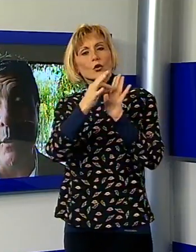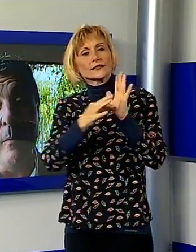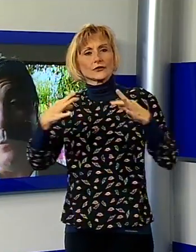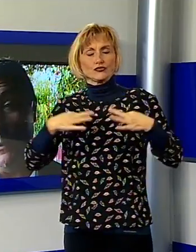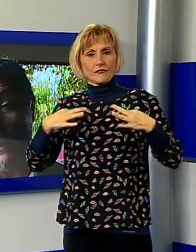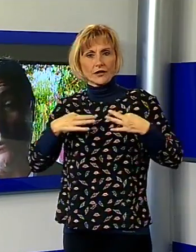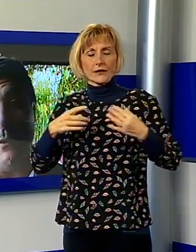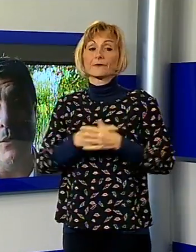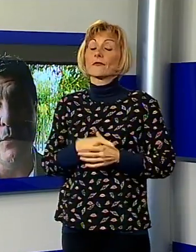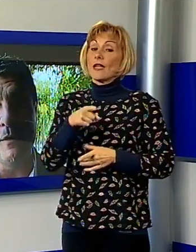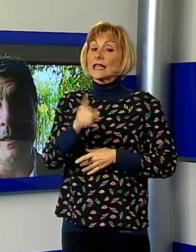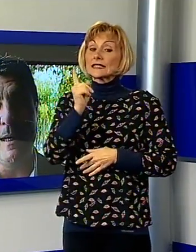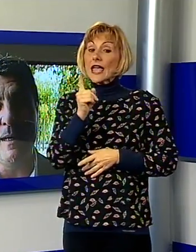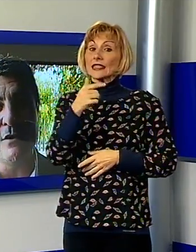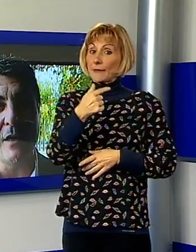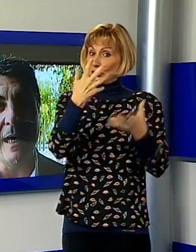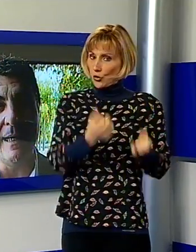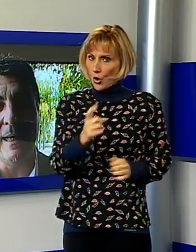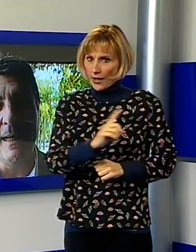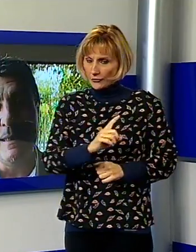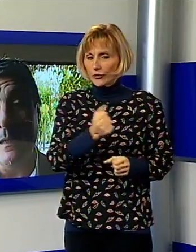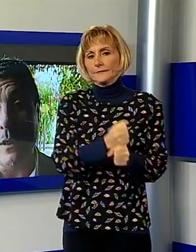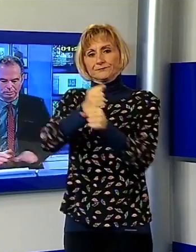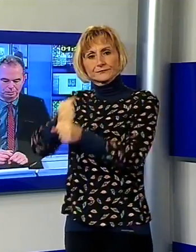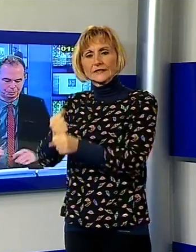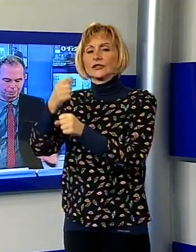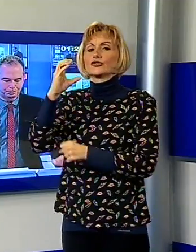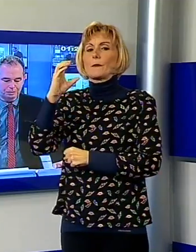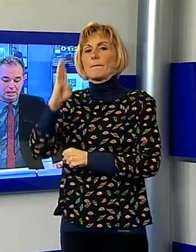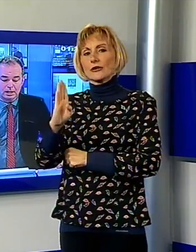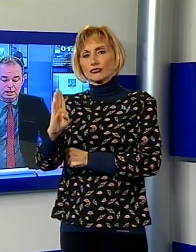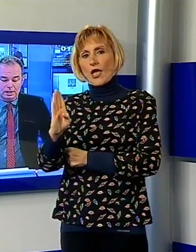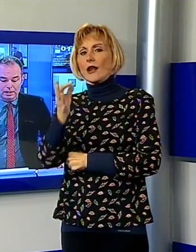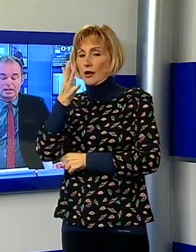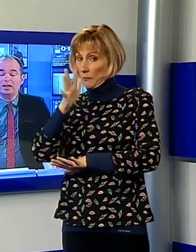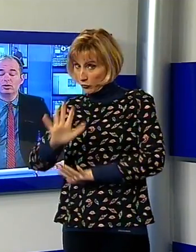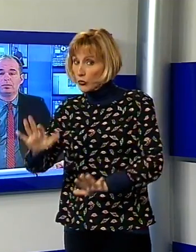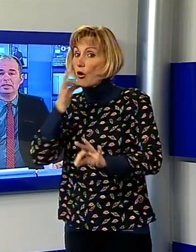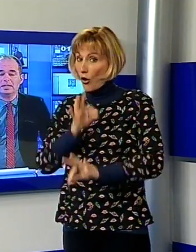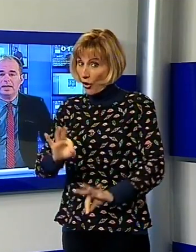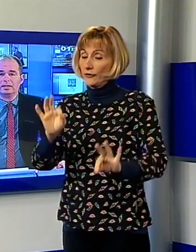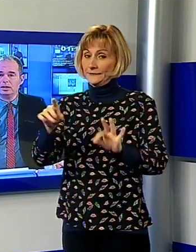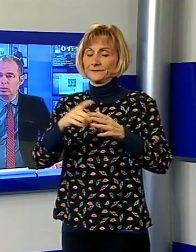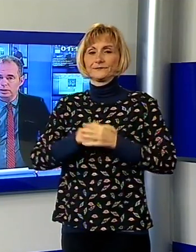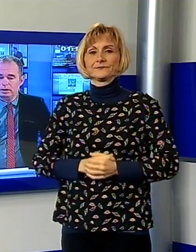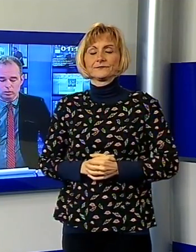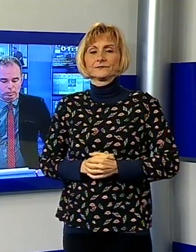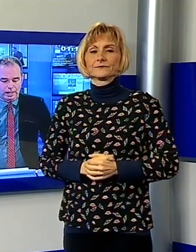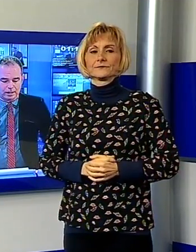candidatura a sindaco del consigliere regionale Stefano Baccelli. Intanto il presidente del Consiglio Comunale,